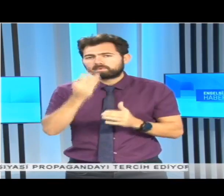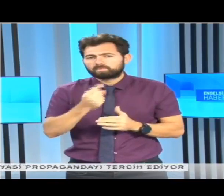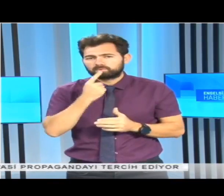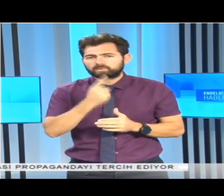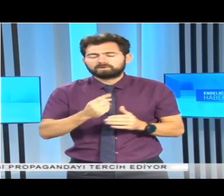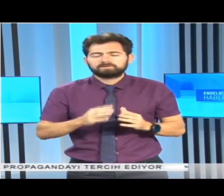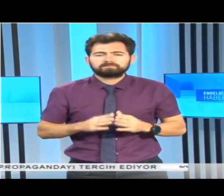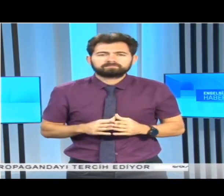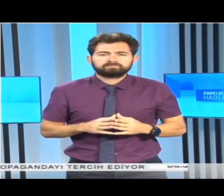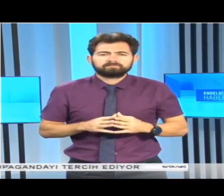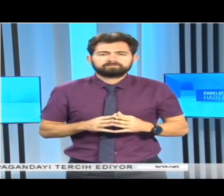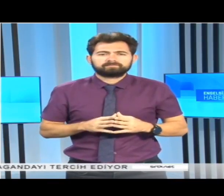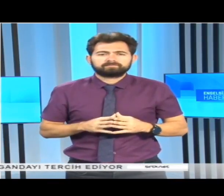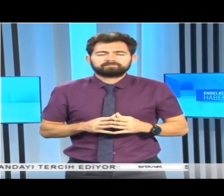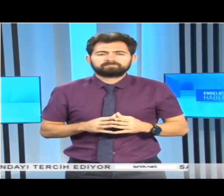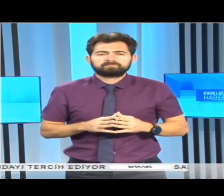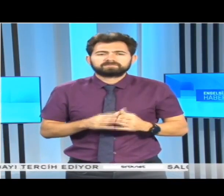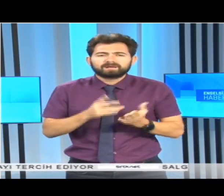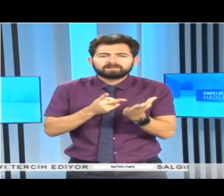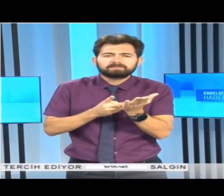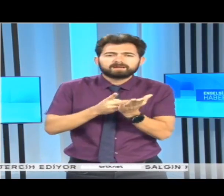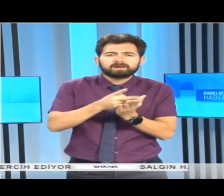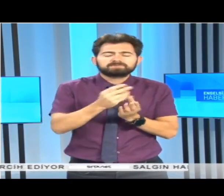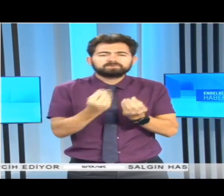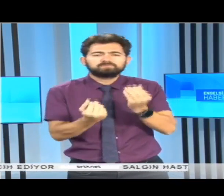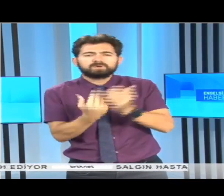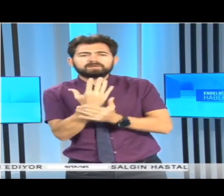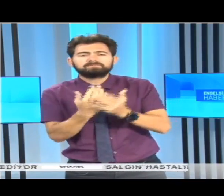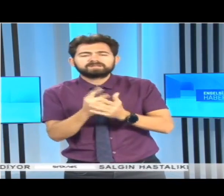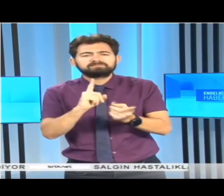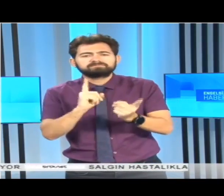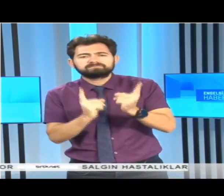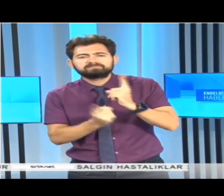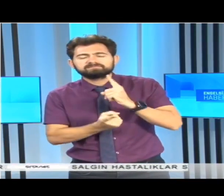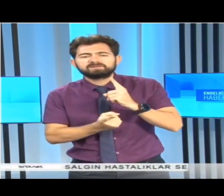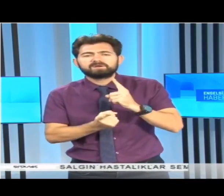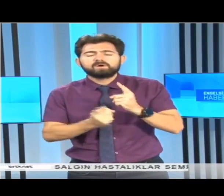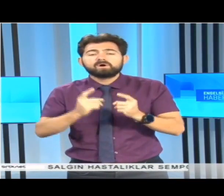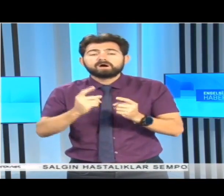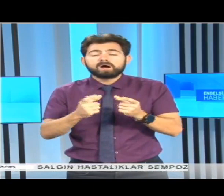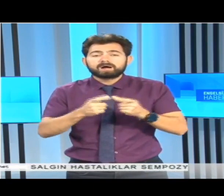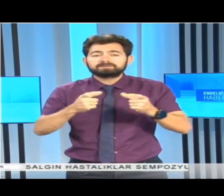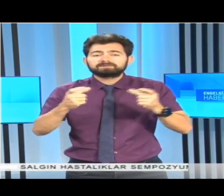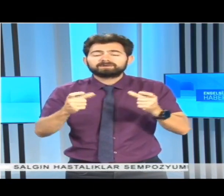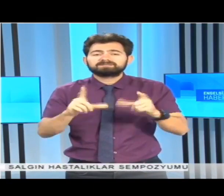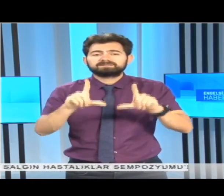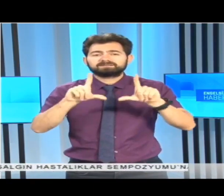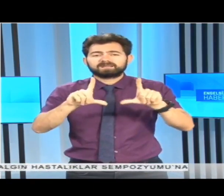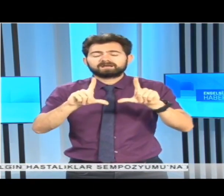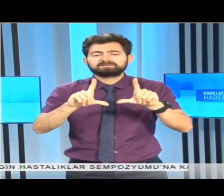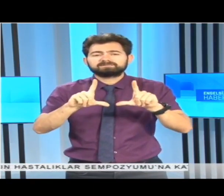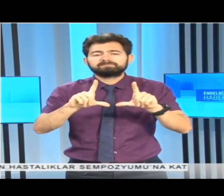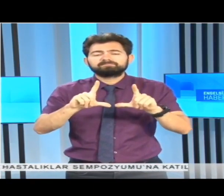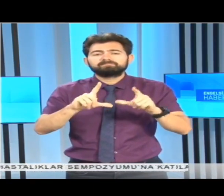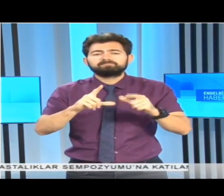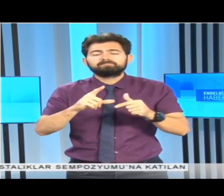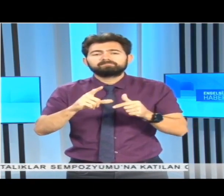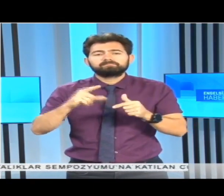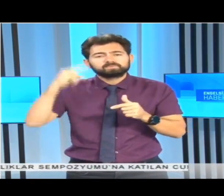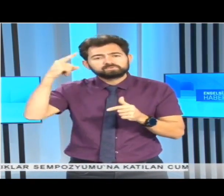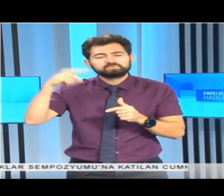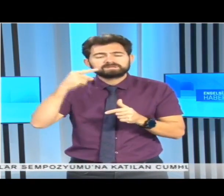Tarımsal üretimde çeşitliliğin ve verimliliğin arttırılması gerektiği birinciyle